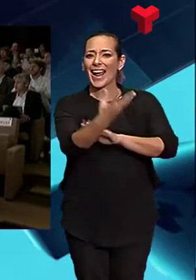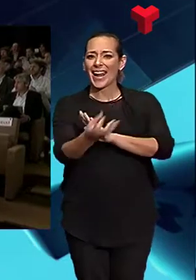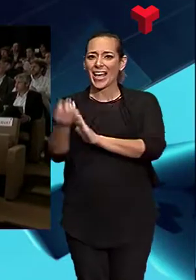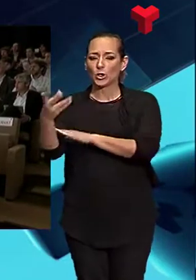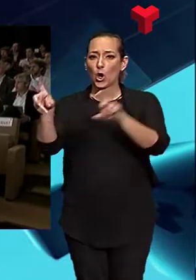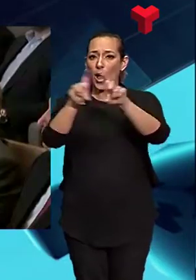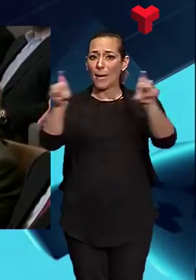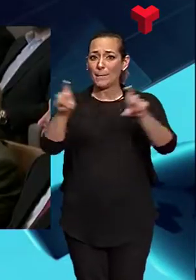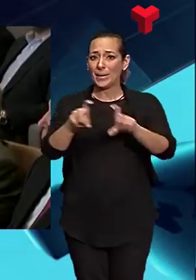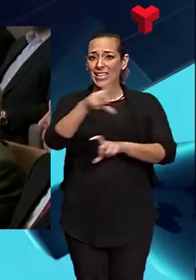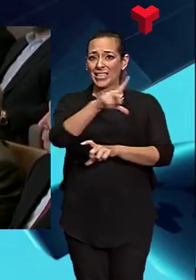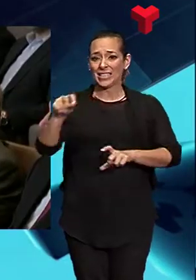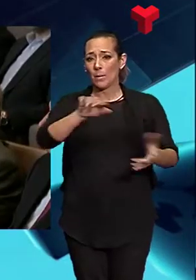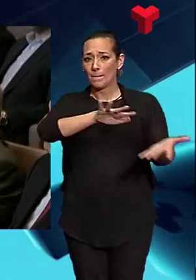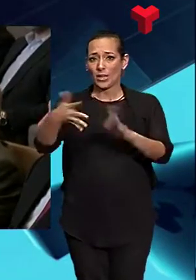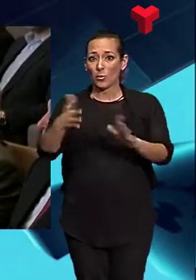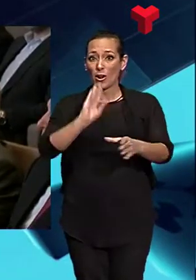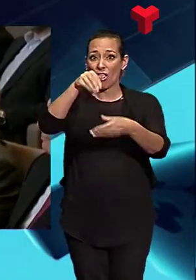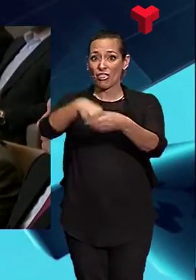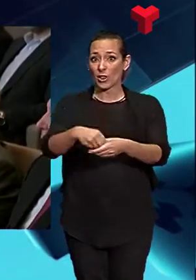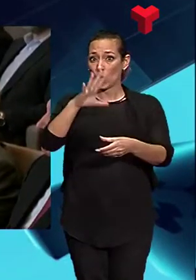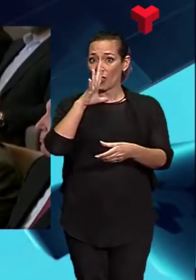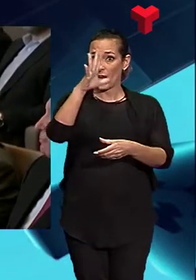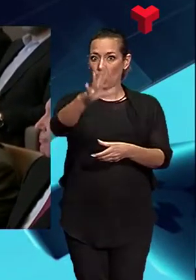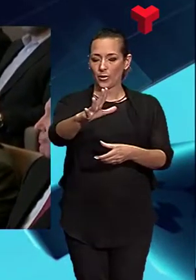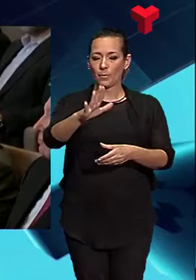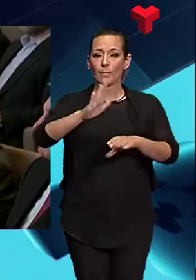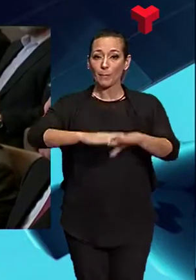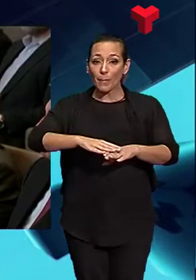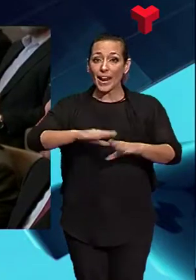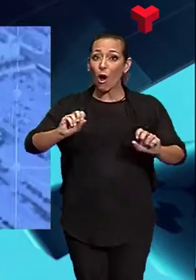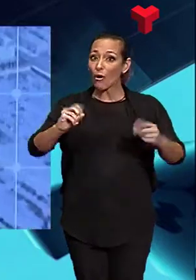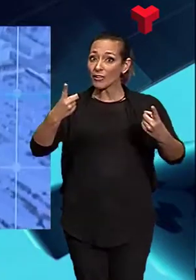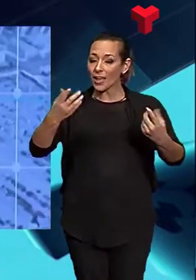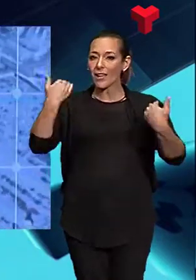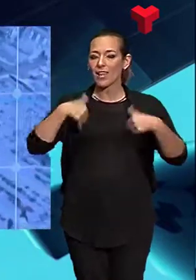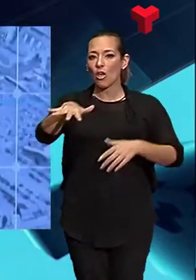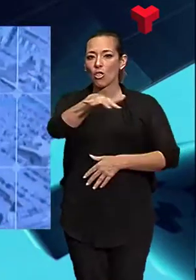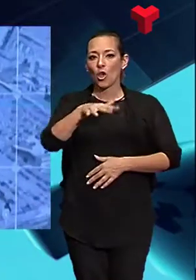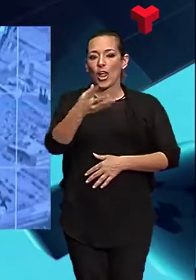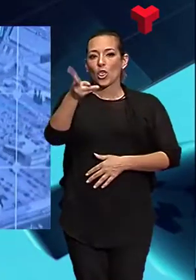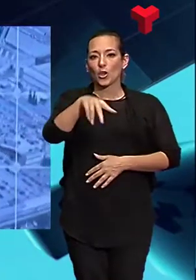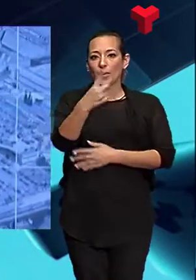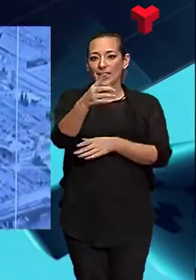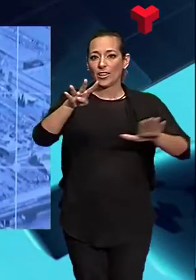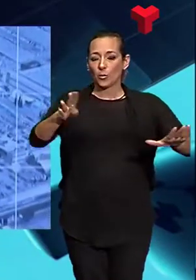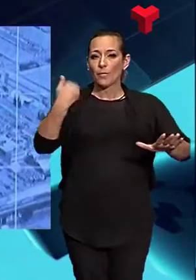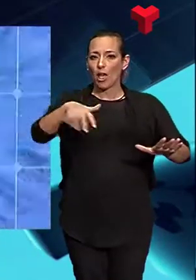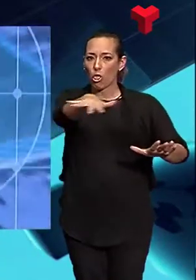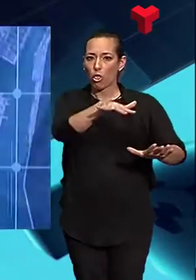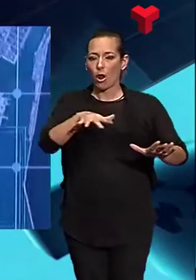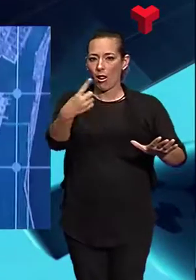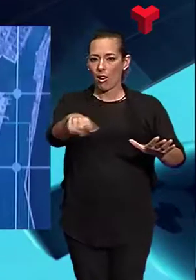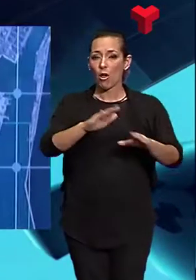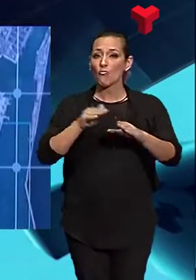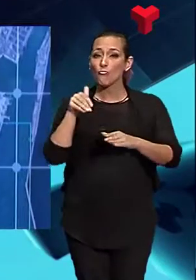en 5 anys. Per fer-ho possible, la zona franca acollirà el 2019 un primer espai de 17.000 metres quadrats que en un futur s'ampliarà